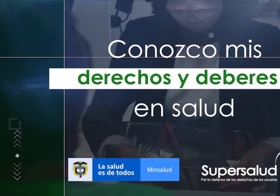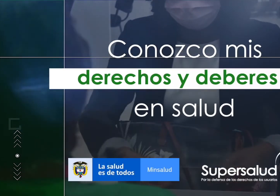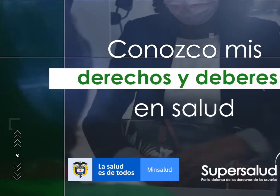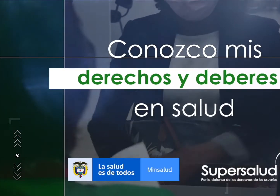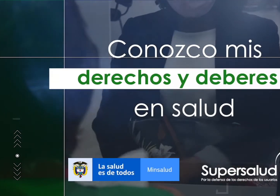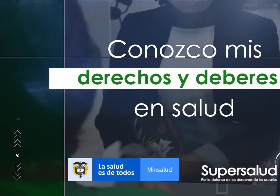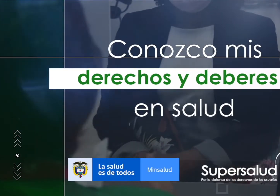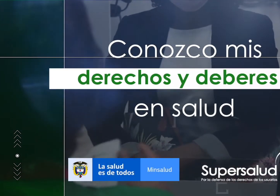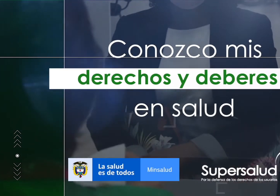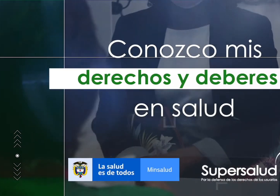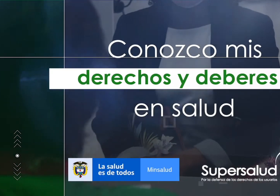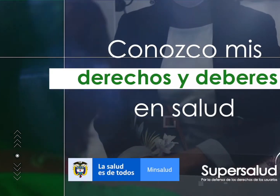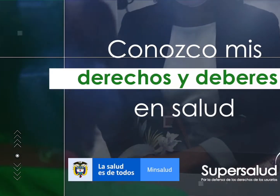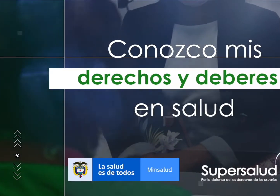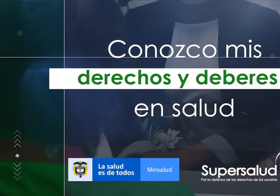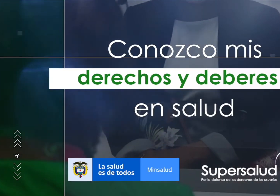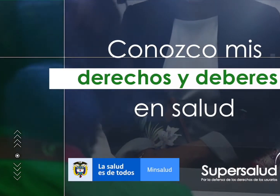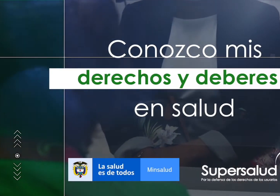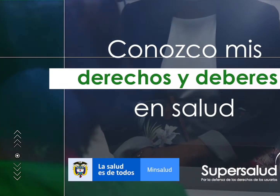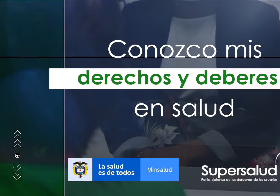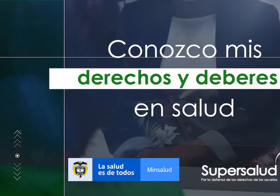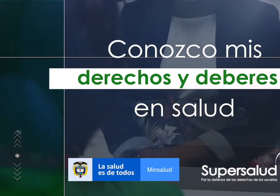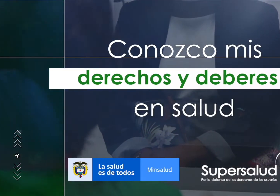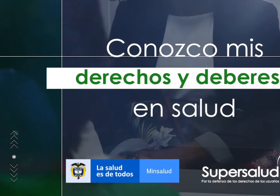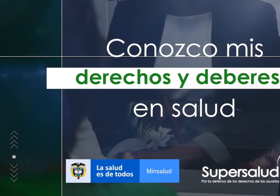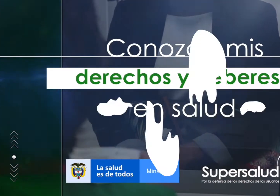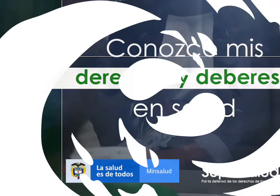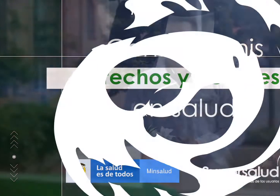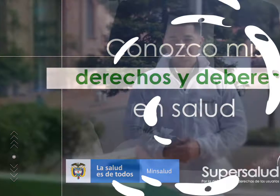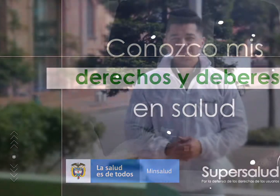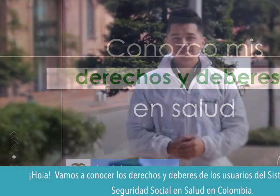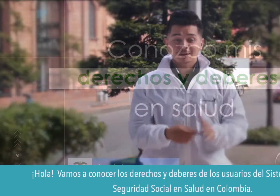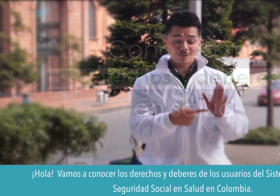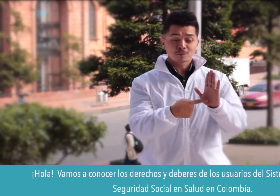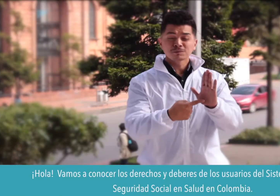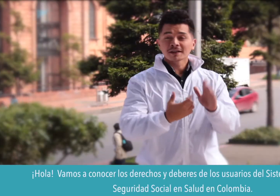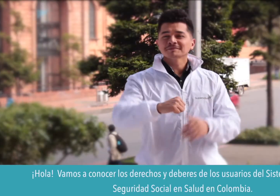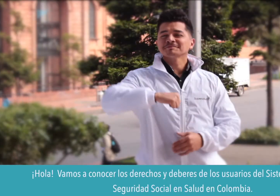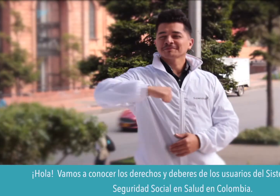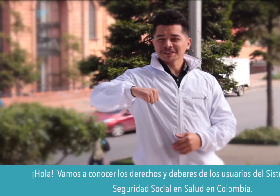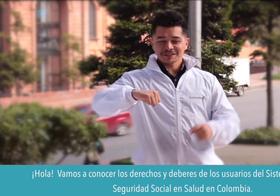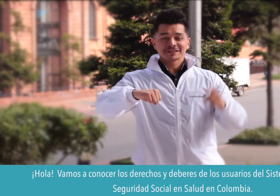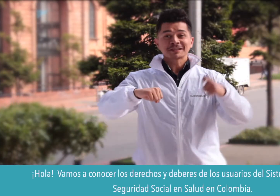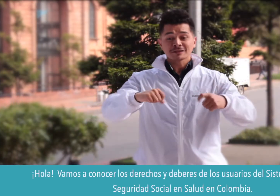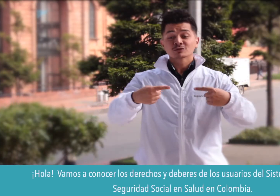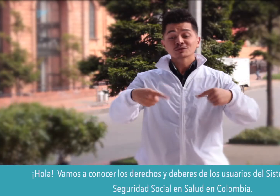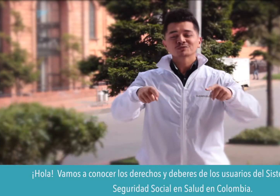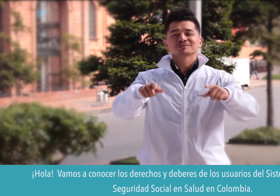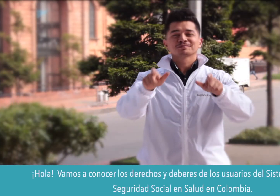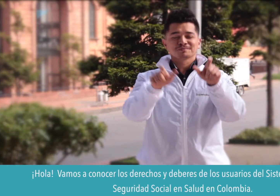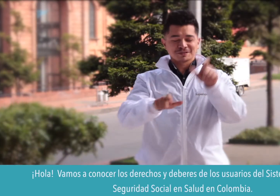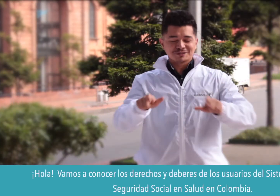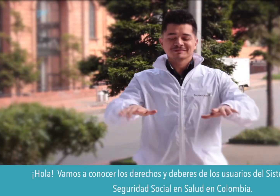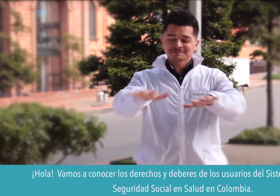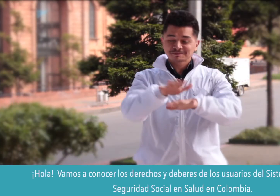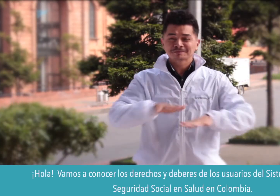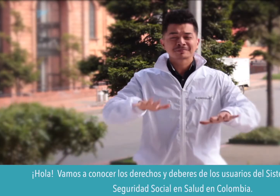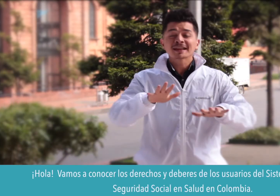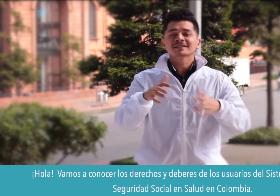conozco mis derechos y deberes en salud hola vamos a conocer los derechos y deberes de los usuarios